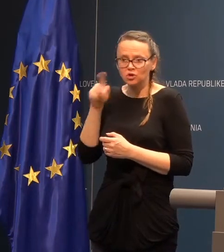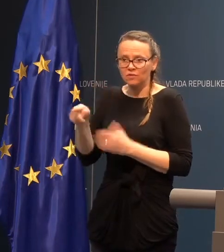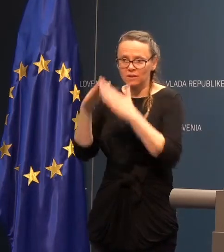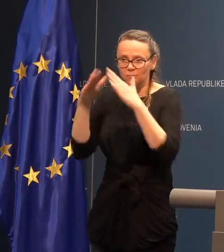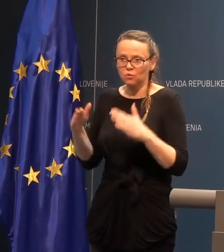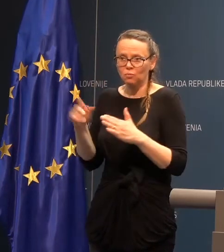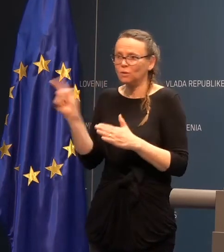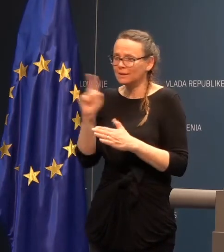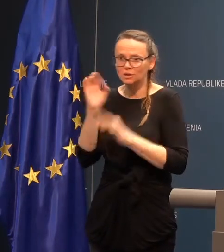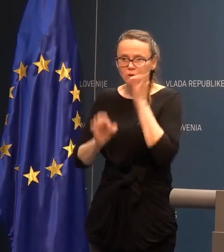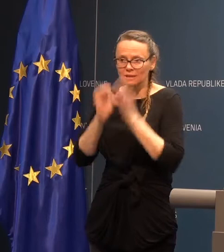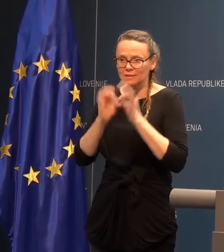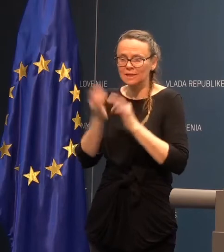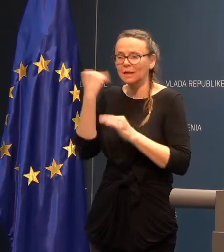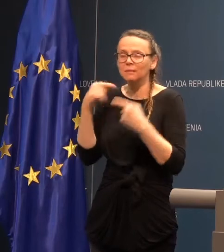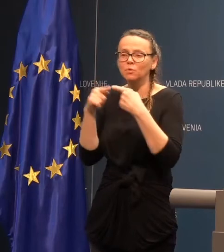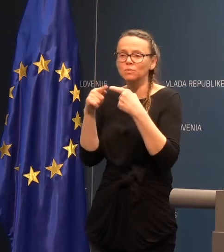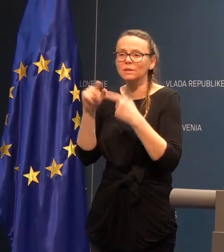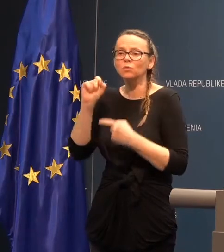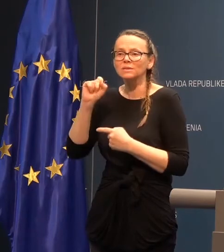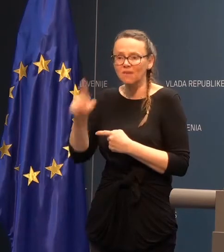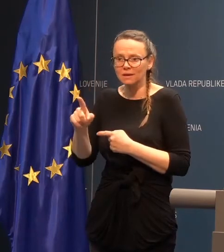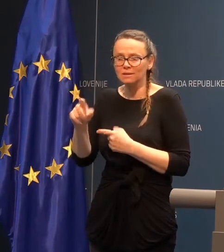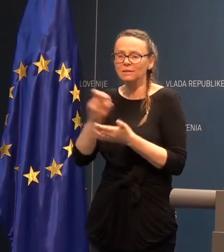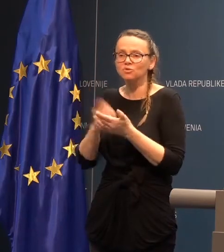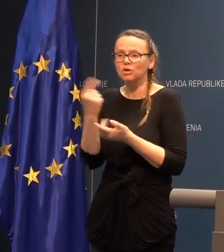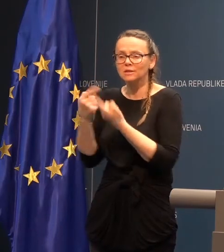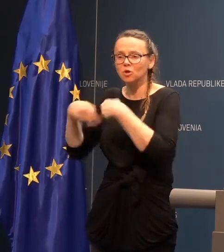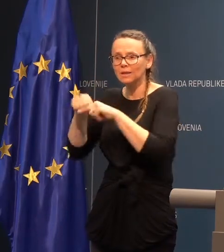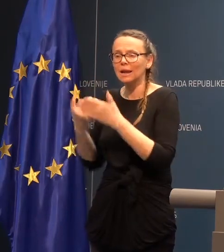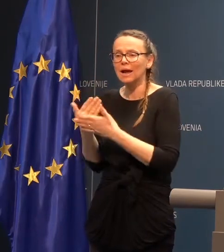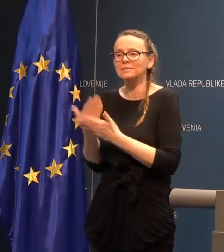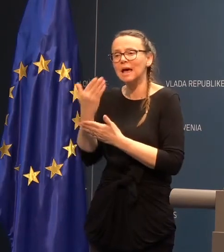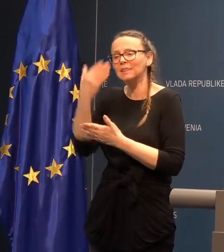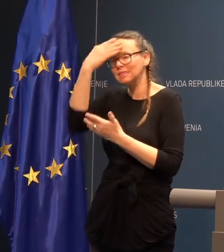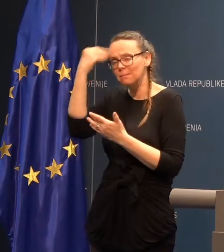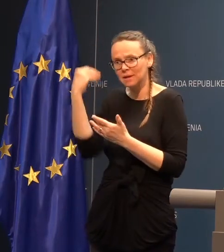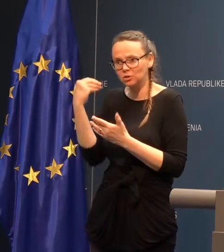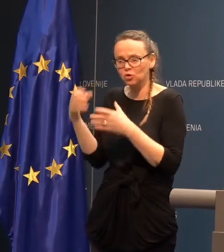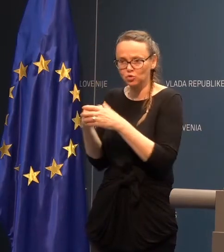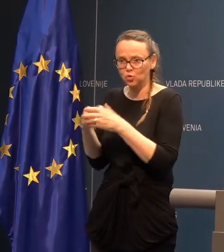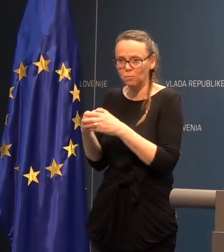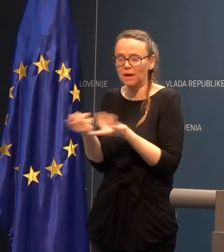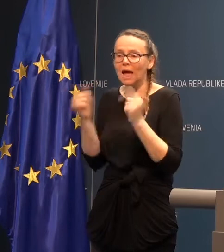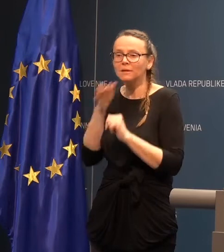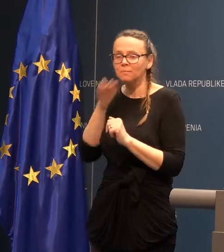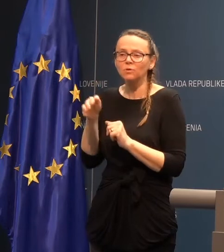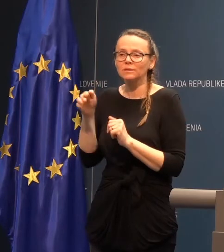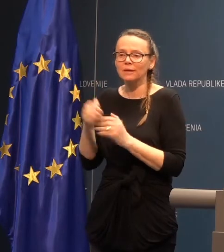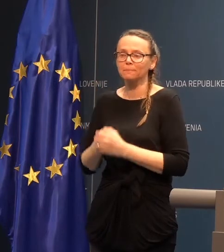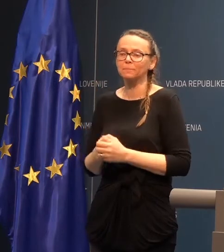domu niso testirani, bil je v stiku s dvanajstimi, oziroma še izodelka za demenco skupaj. Nameravate te